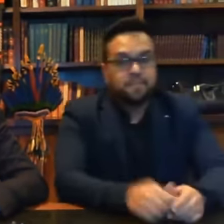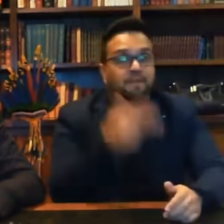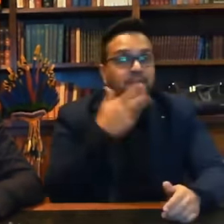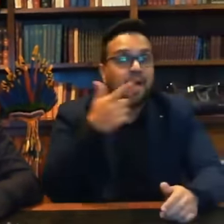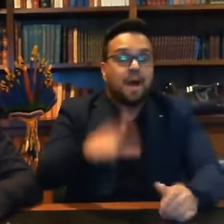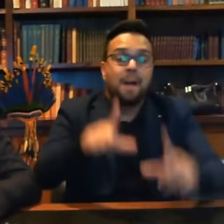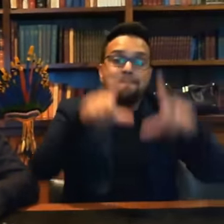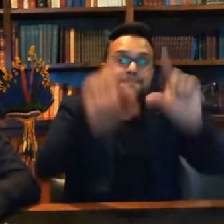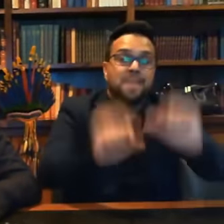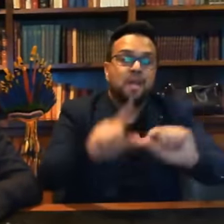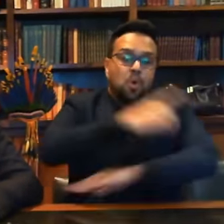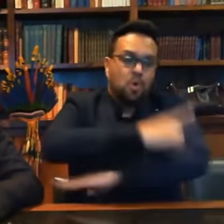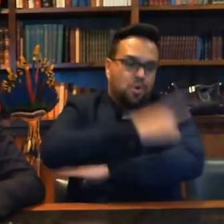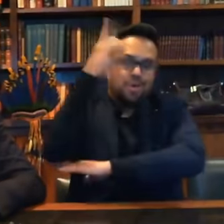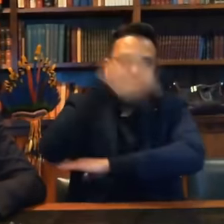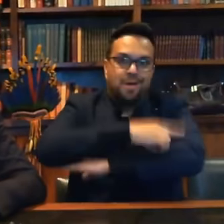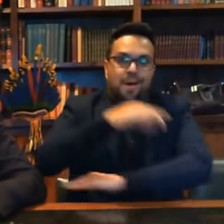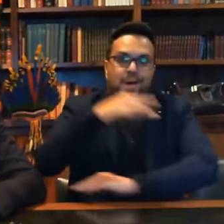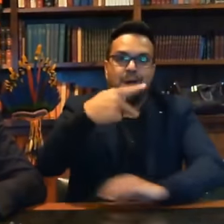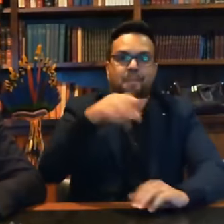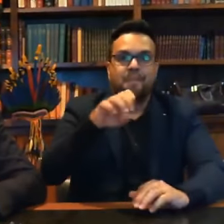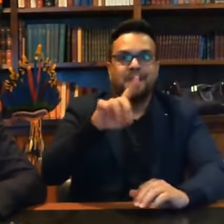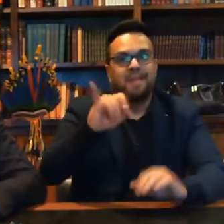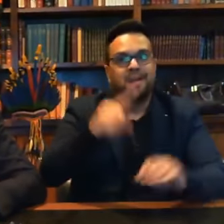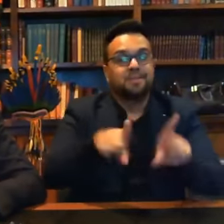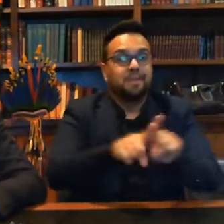pedágio, moto zero.